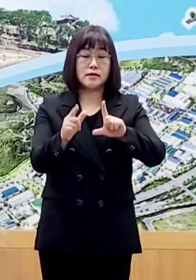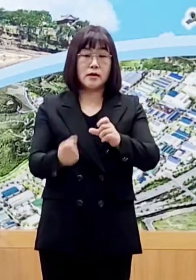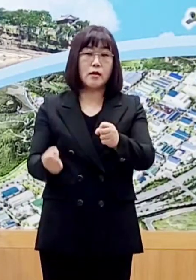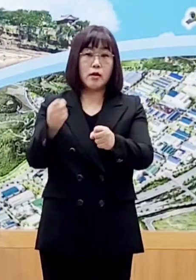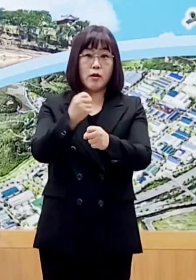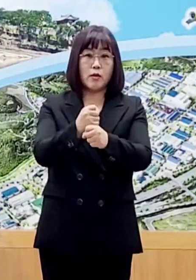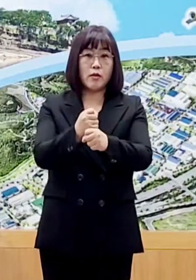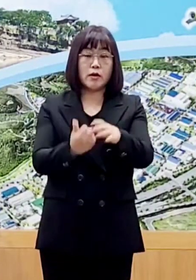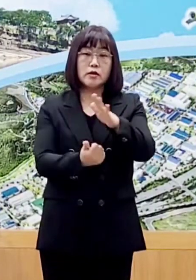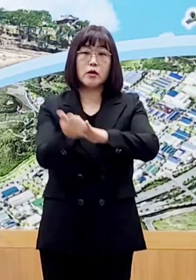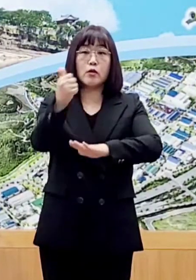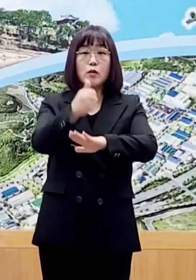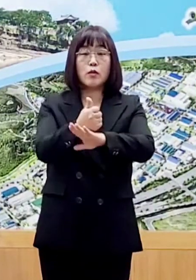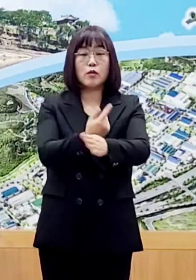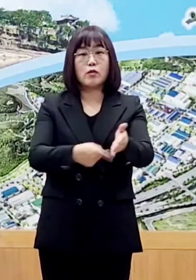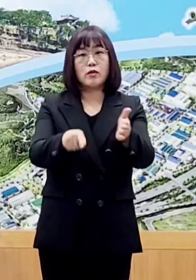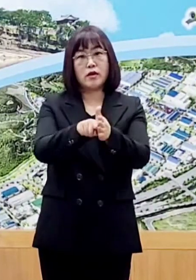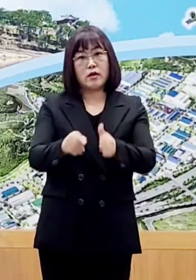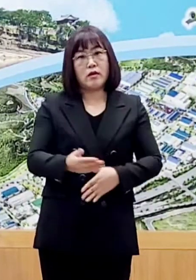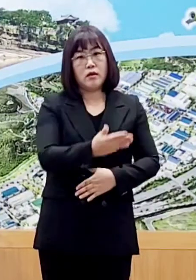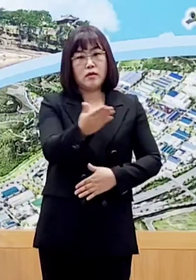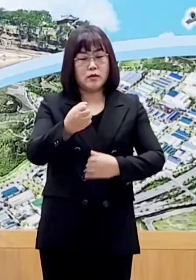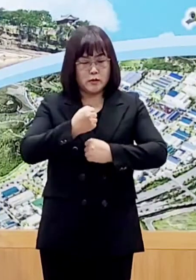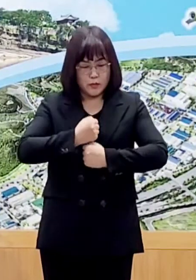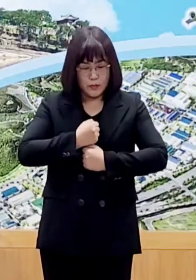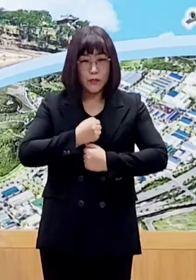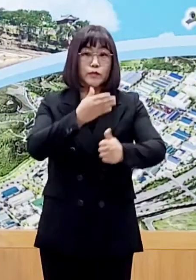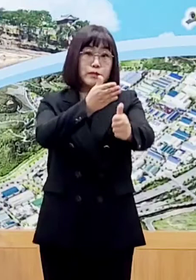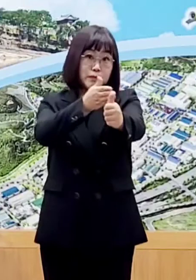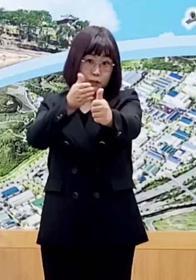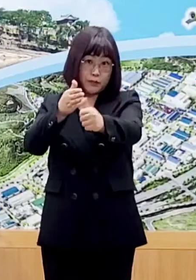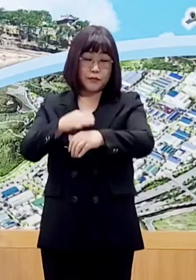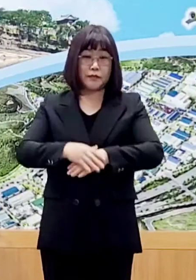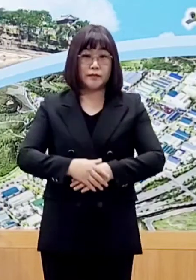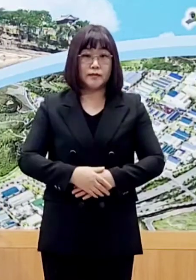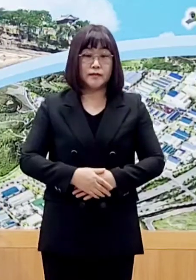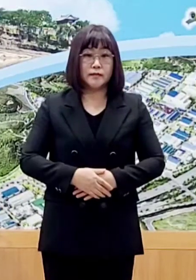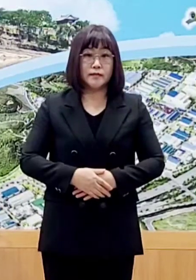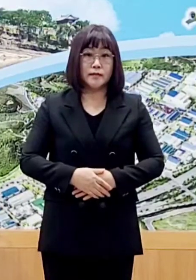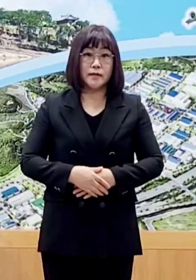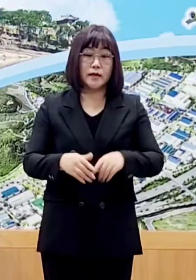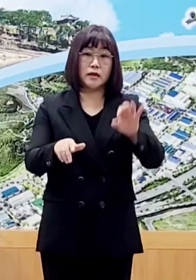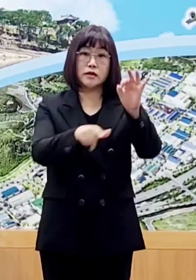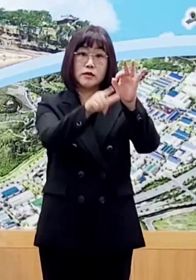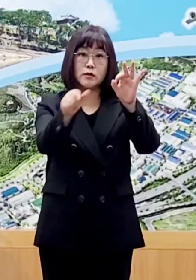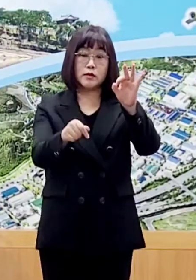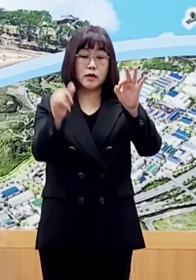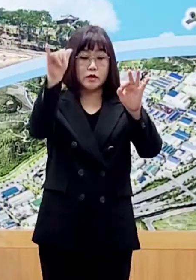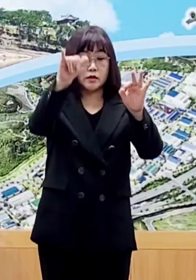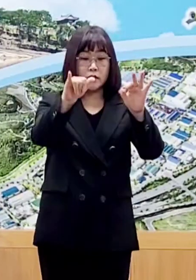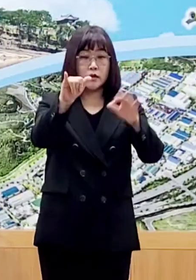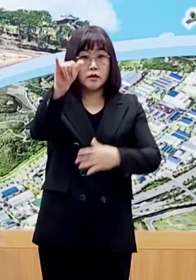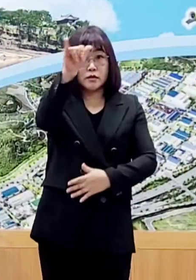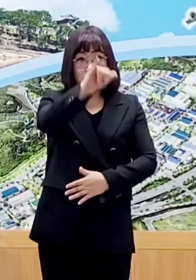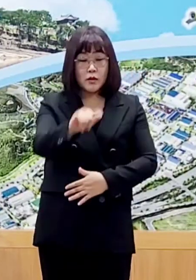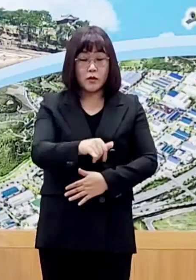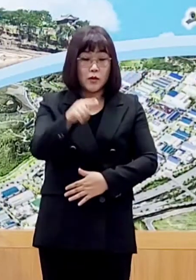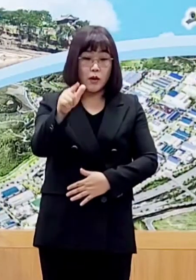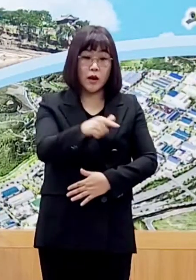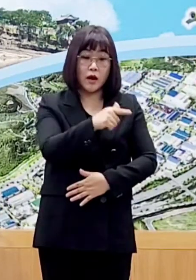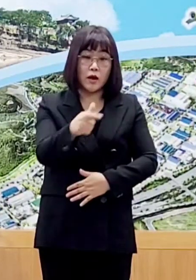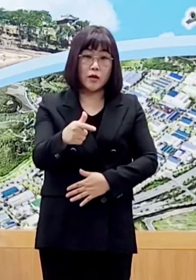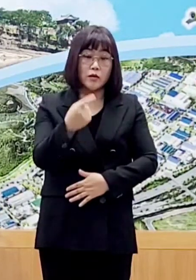감염 예방에 더욱 주의를 기울여 주십시오. 지난달 전국 1일 평균 확진자 수는